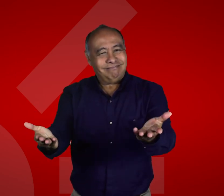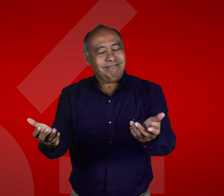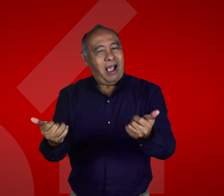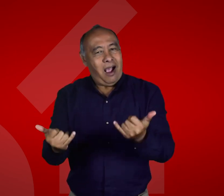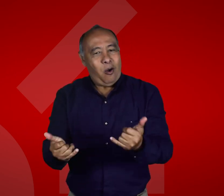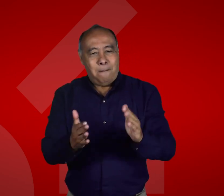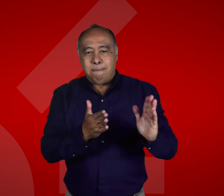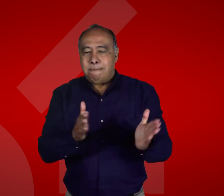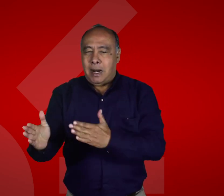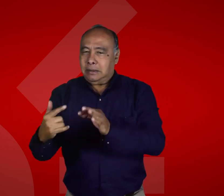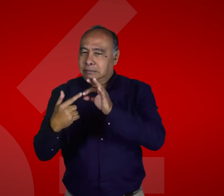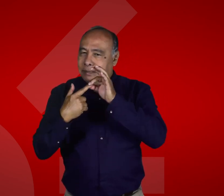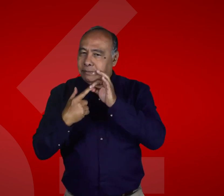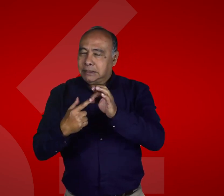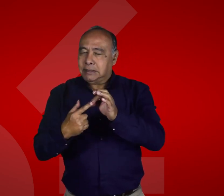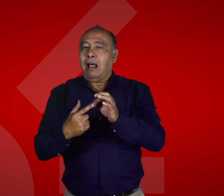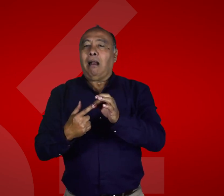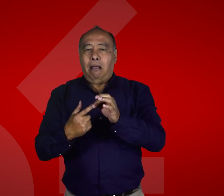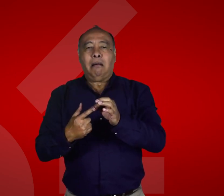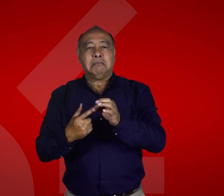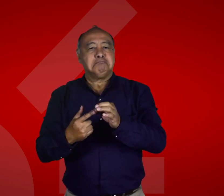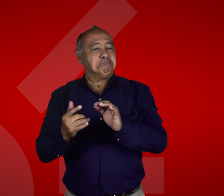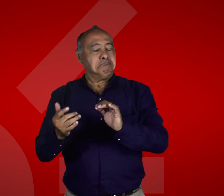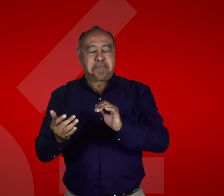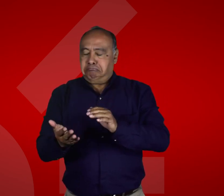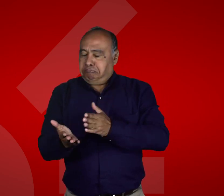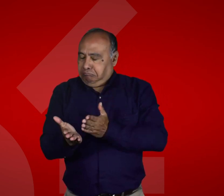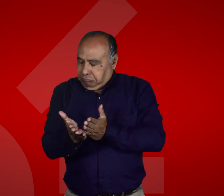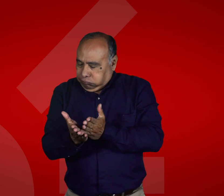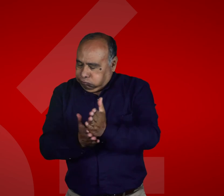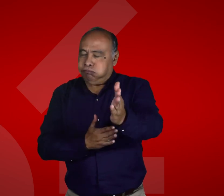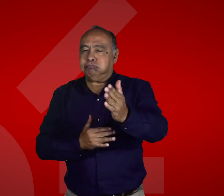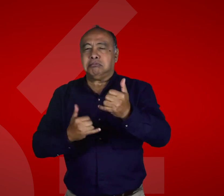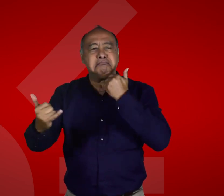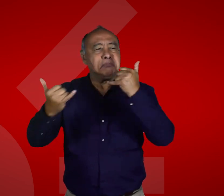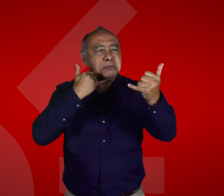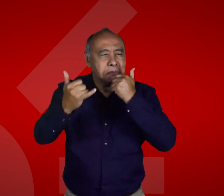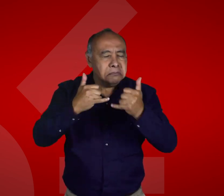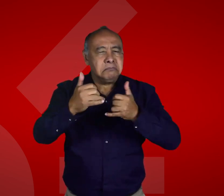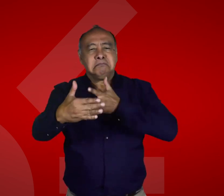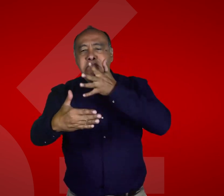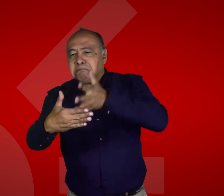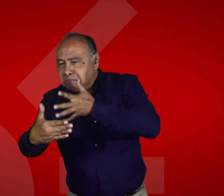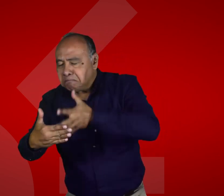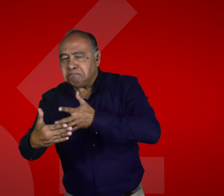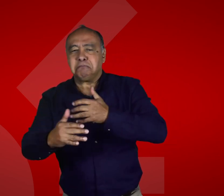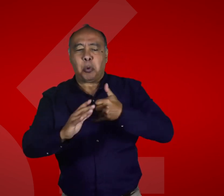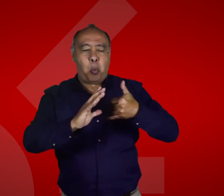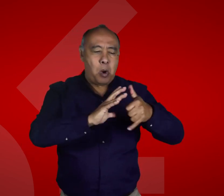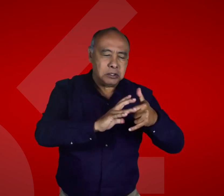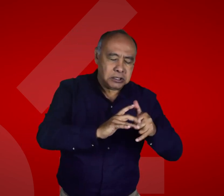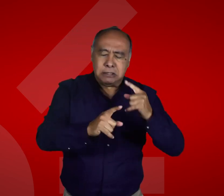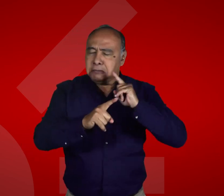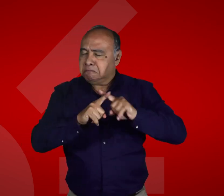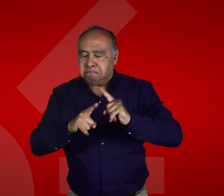disposición estos planes especiales para disfrutar del servicio usando el relevo de llamadas, el CIEL y otras